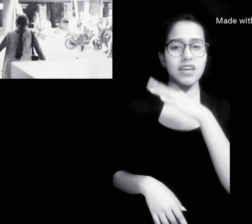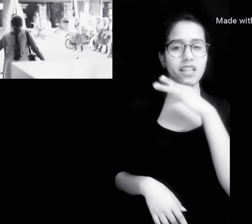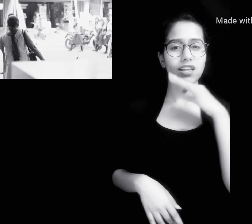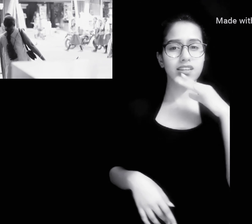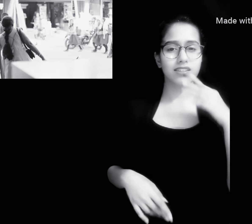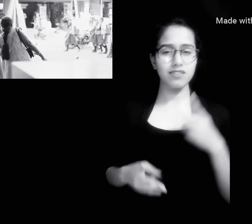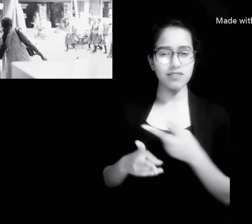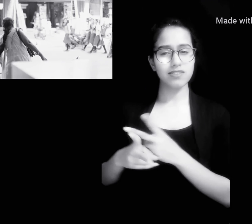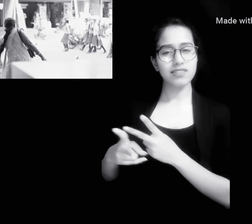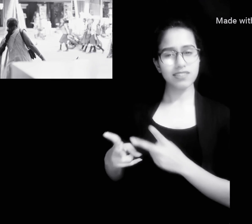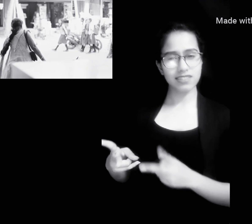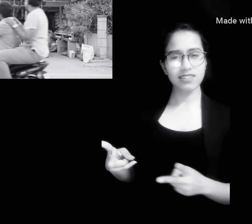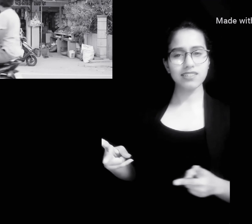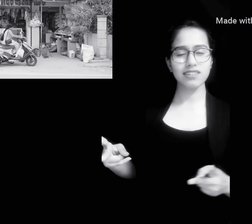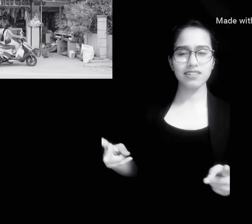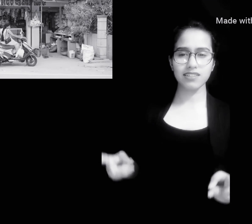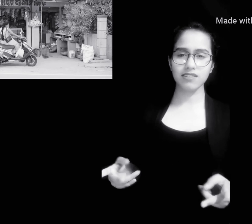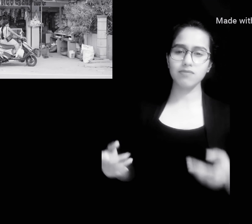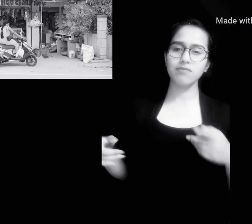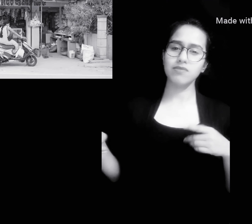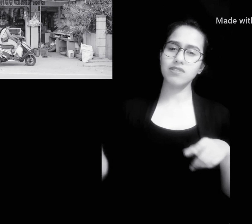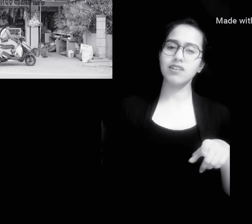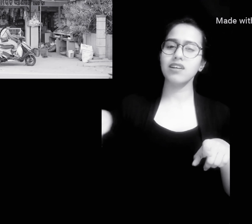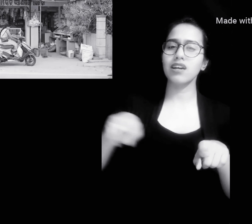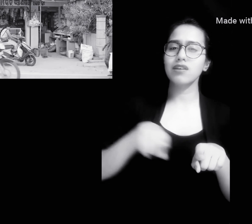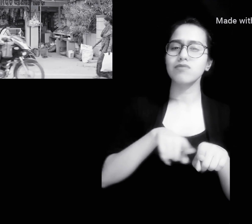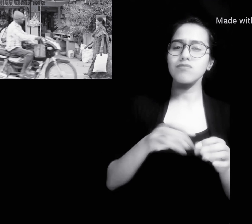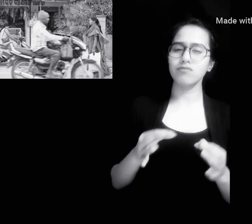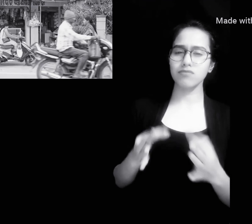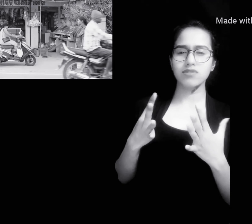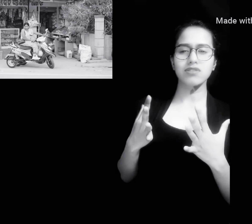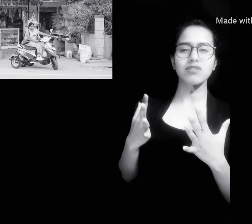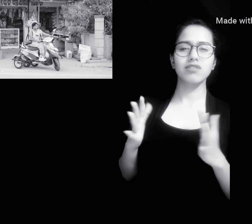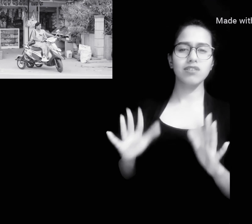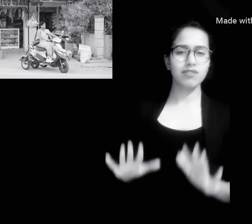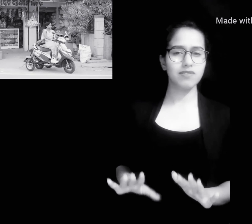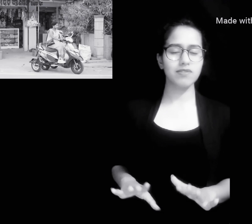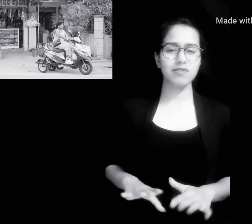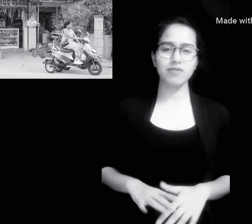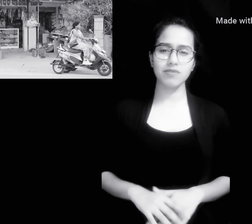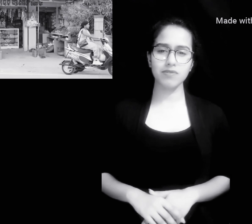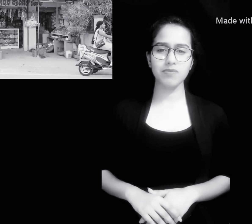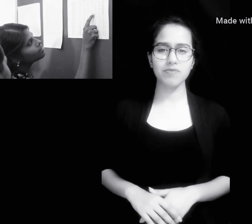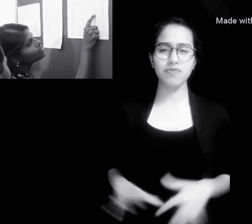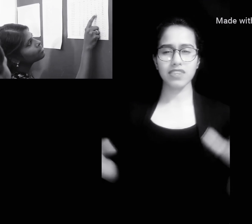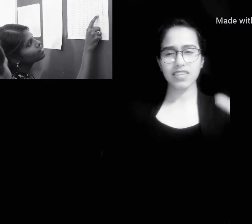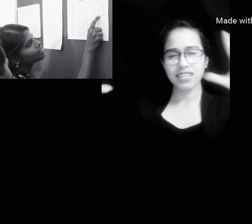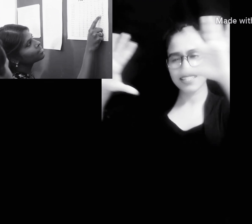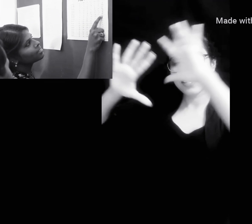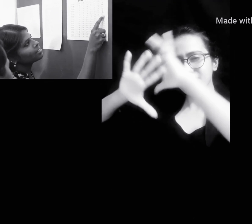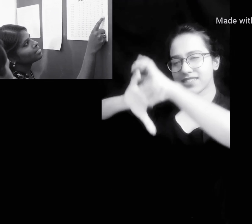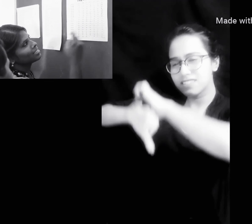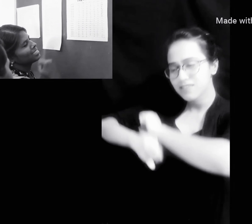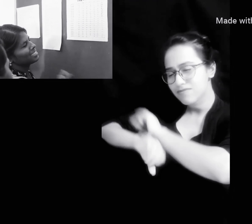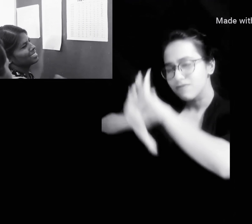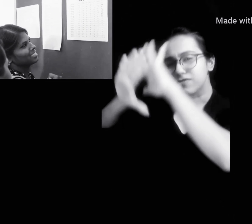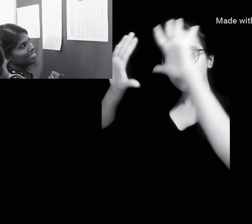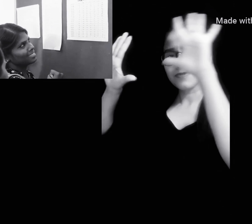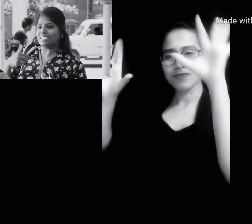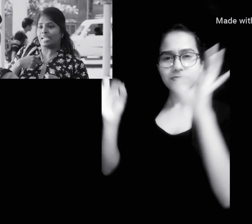मैं रंग वही सारे मुझ में जलकाओं ना मैं अंधेरों को दिप